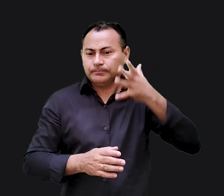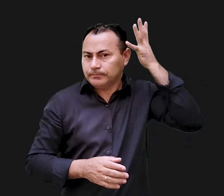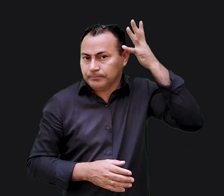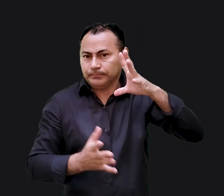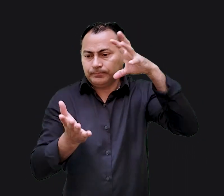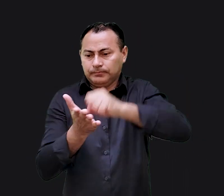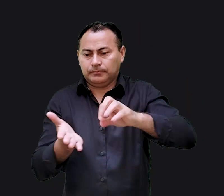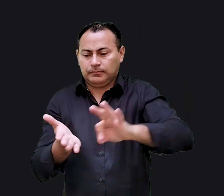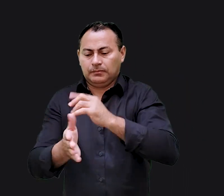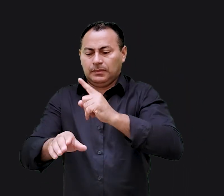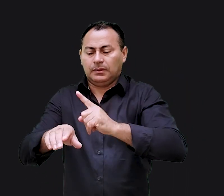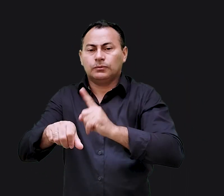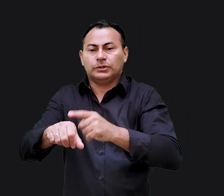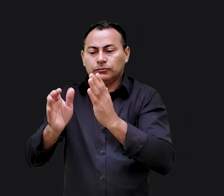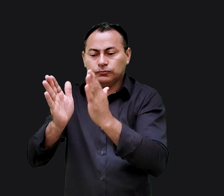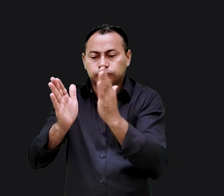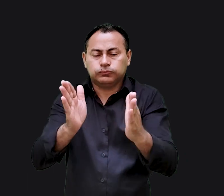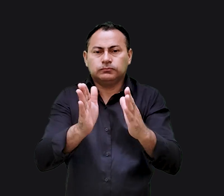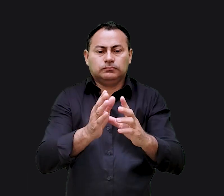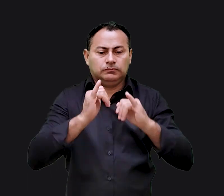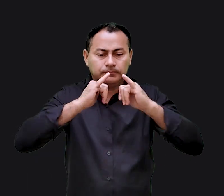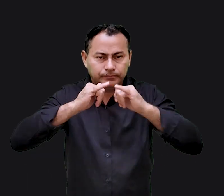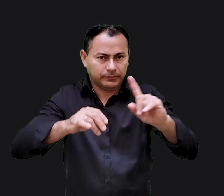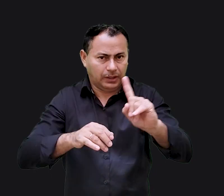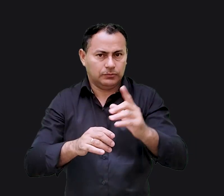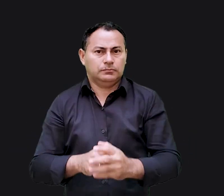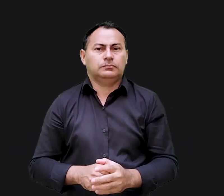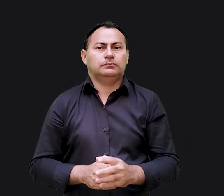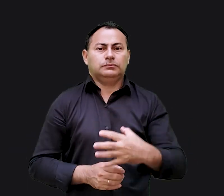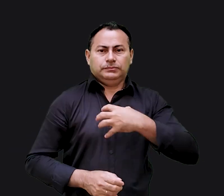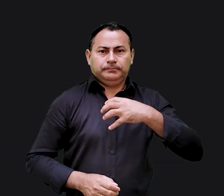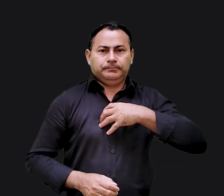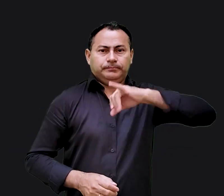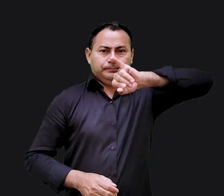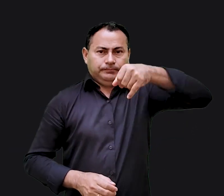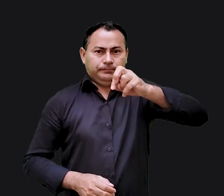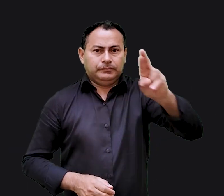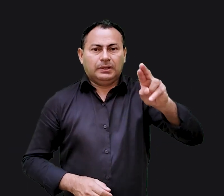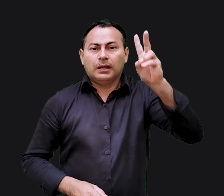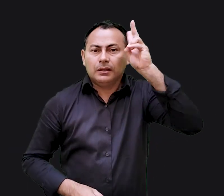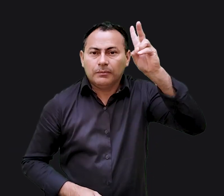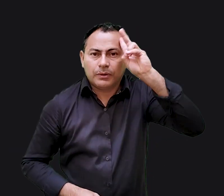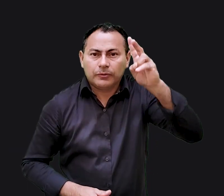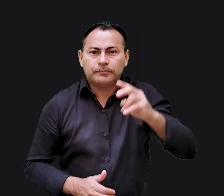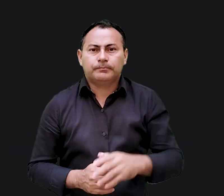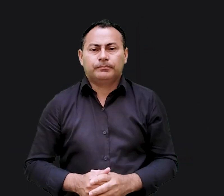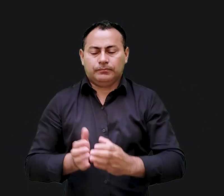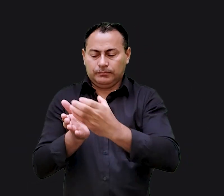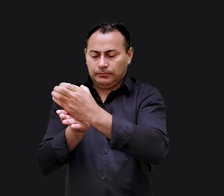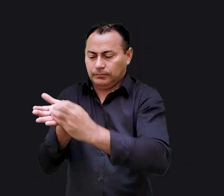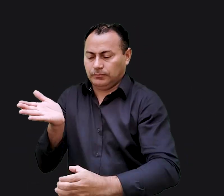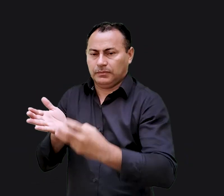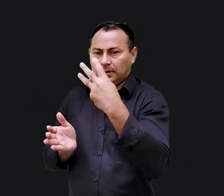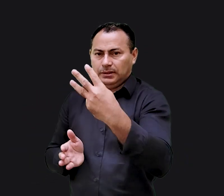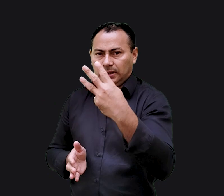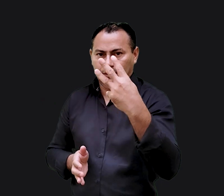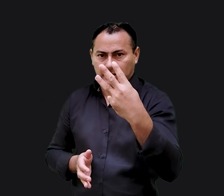Esses sermões não foram registrados na ordem em que foram pregados, mas na ordem em que Jeremias se lembrou deles. No capítulo